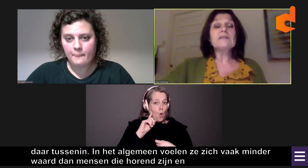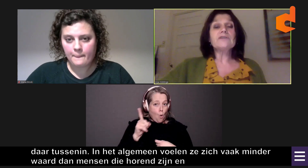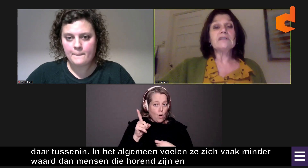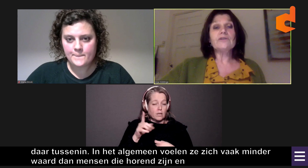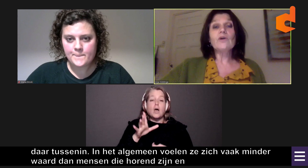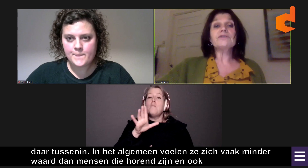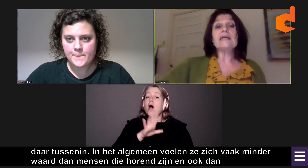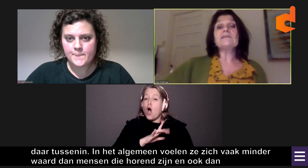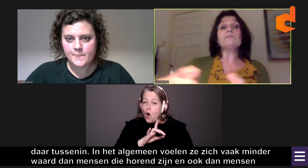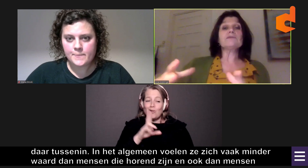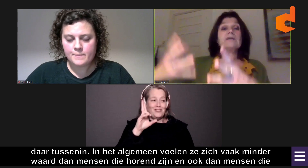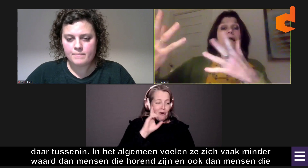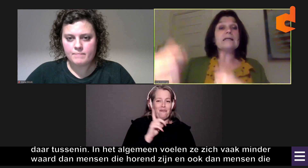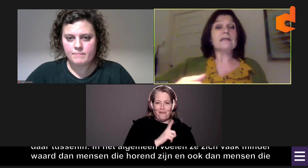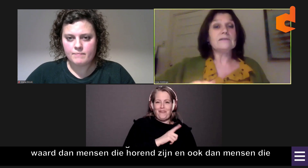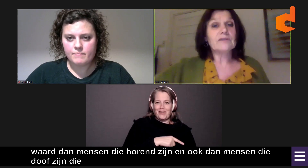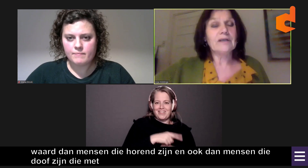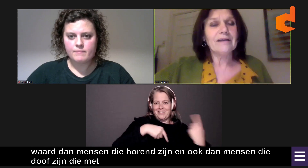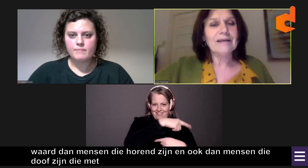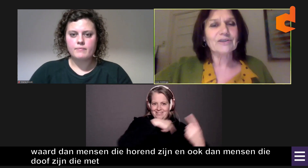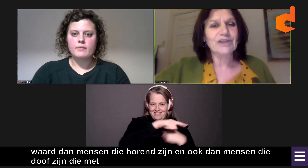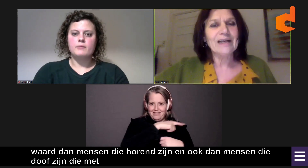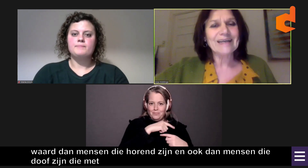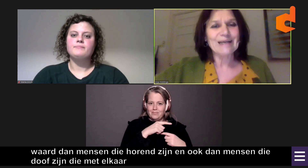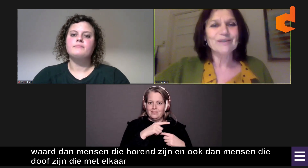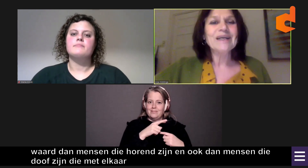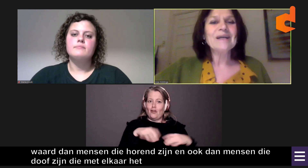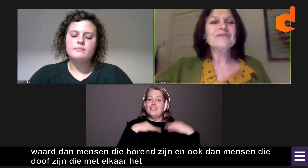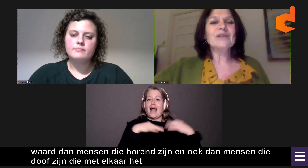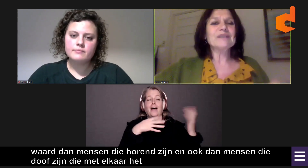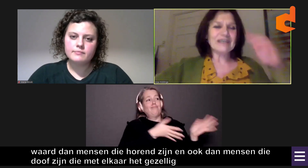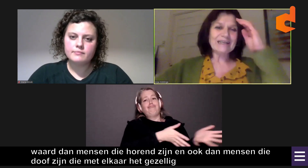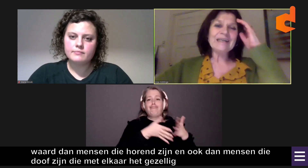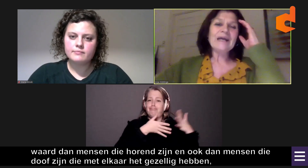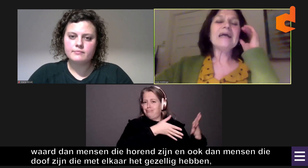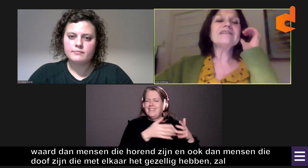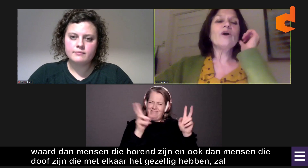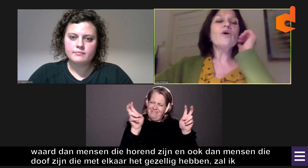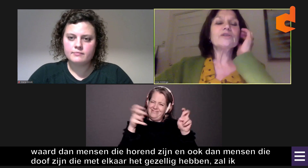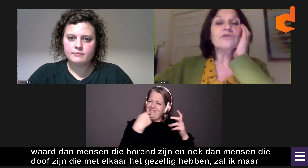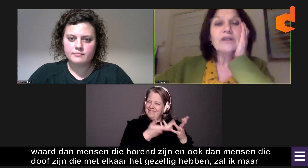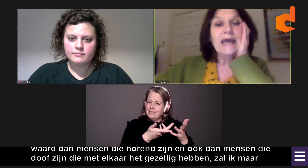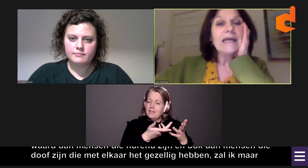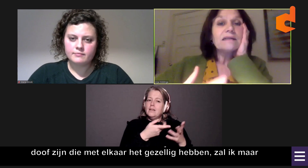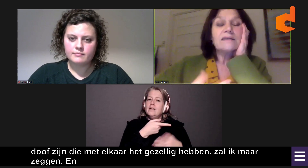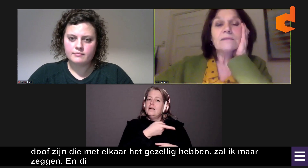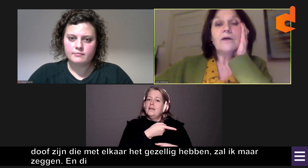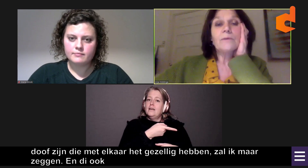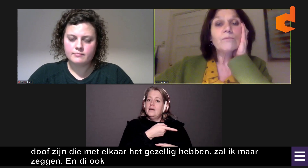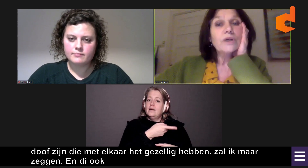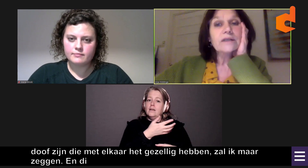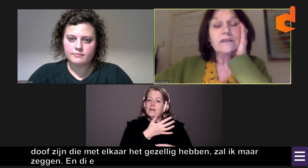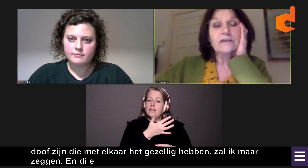dan mensen die doof zijn, die met elkaar het gezellig hebben, zal ik maar zeggen. En die ook natuurlijk hele